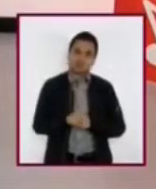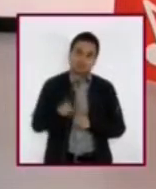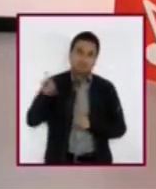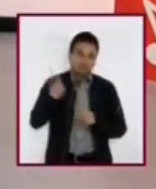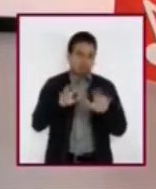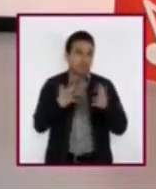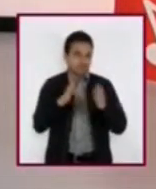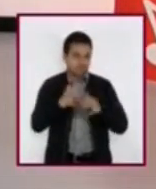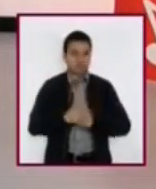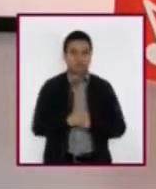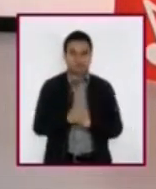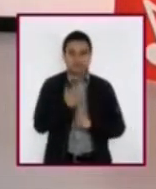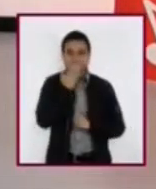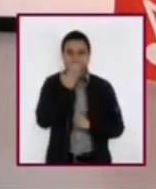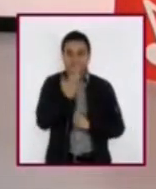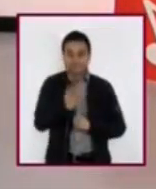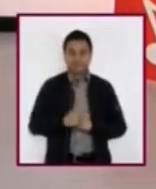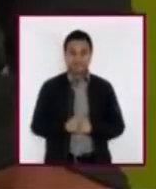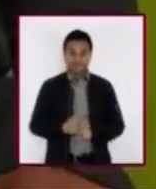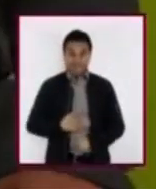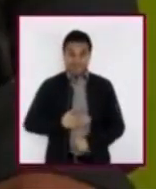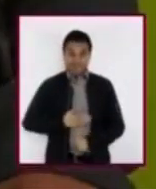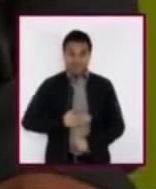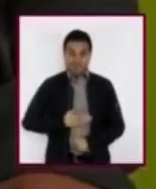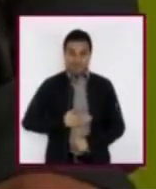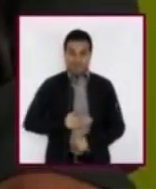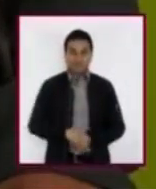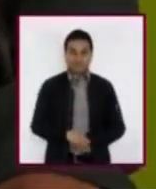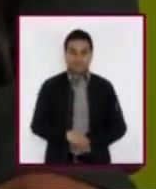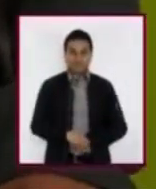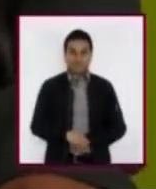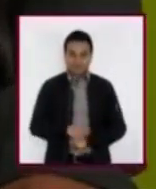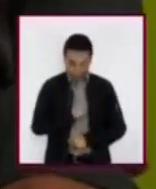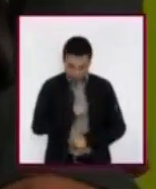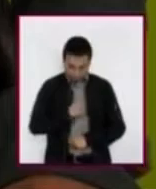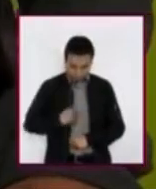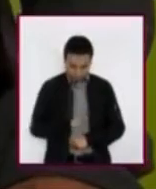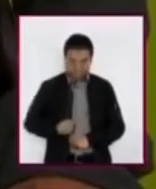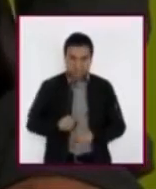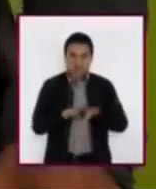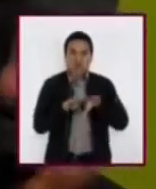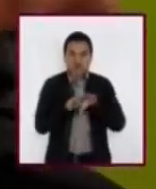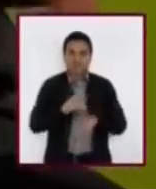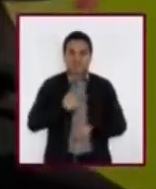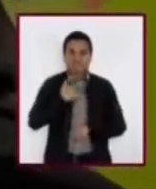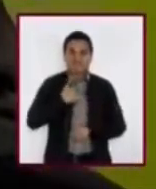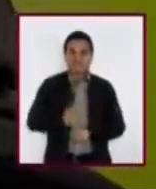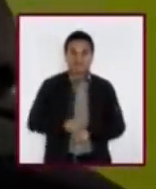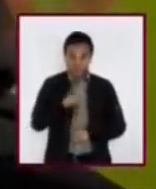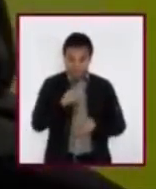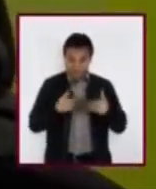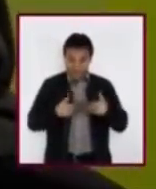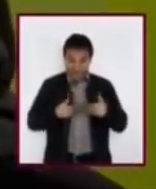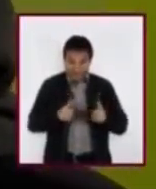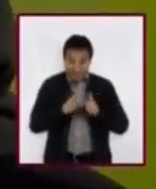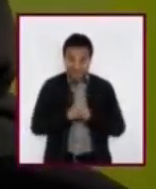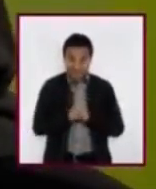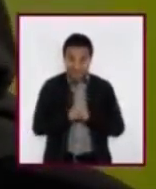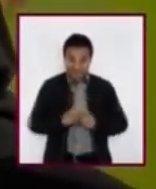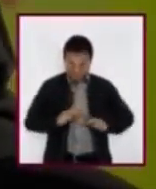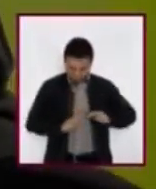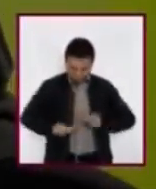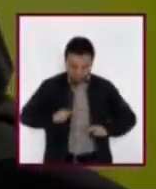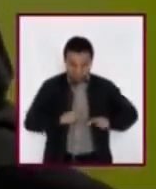Bien. Vamos al estómago y trato de sentir mis intestinos. ¿Tienen hambre o están bien? ¿Hacen ruido?